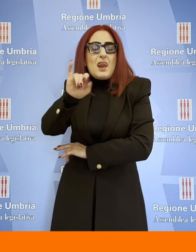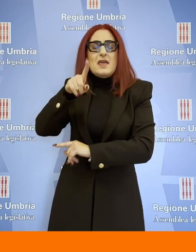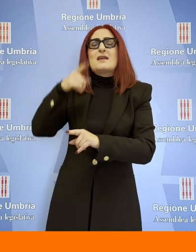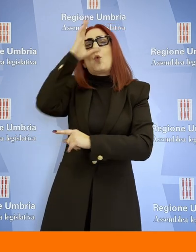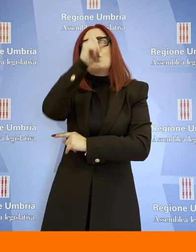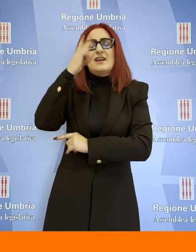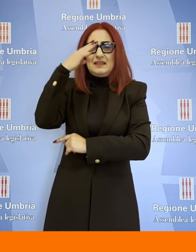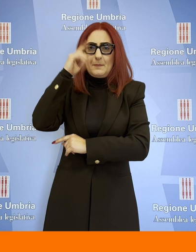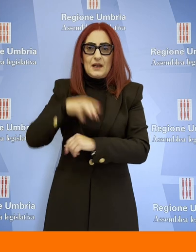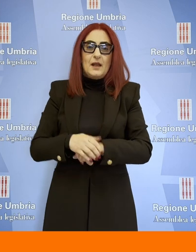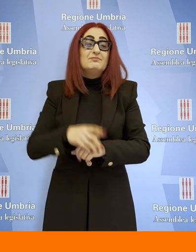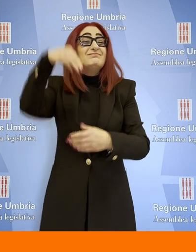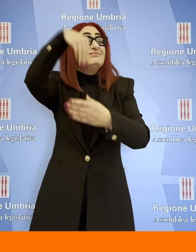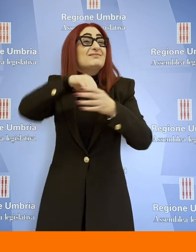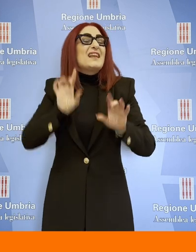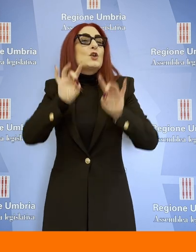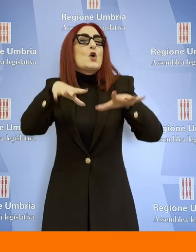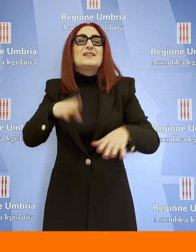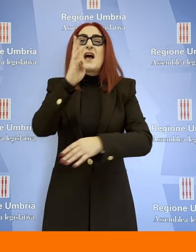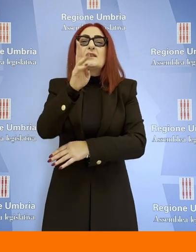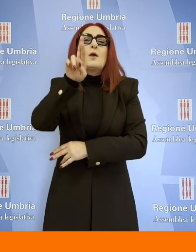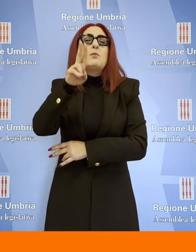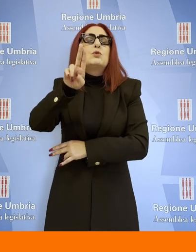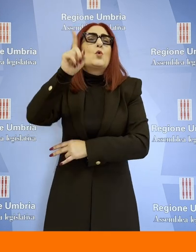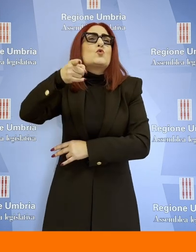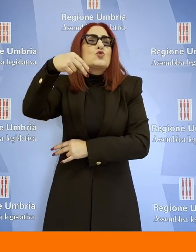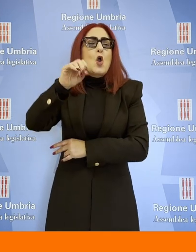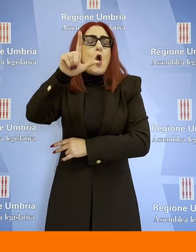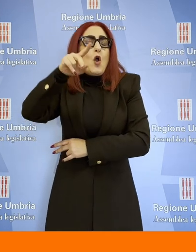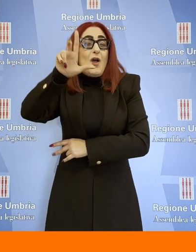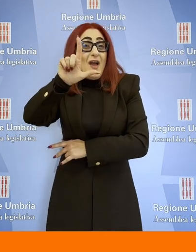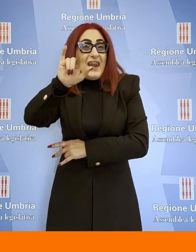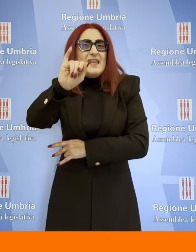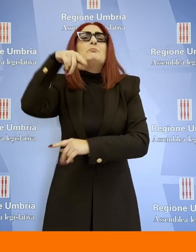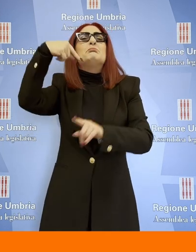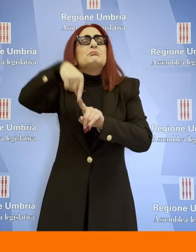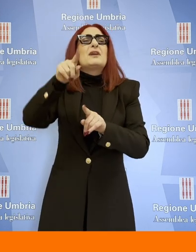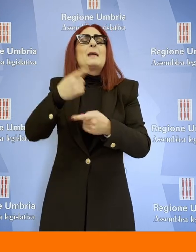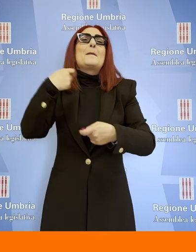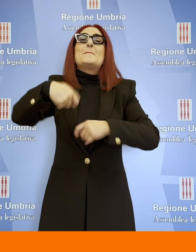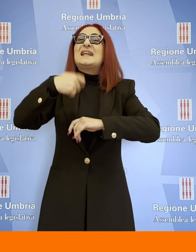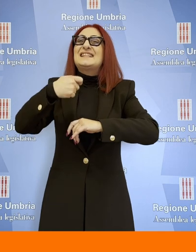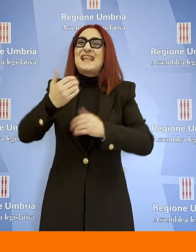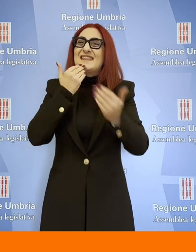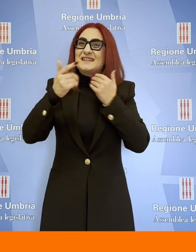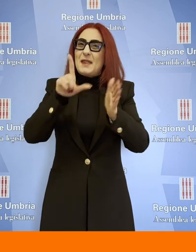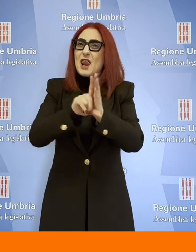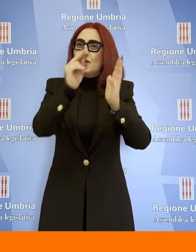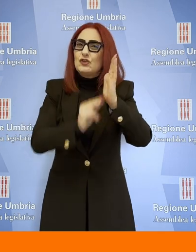il presidente dell'Assemblea Legislativa Marco Squarta ad aprire la cerimonia, il quale ha rimarcato con forza lo straordinario lavoro